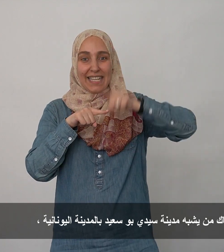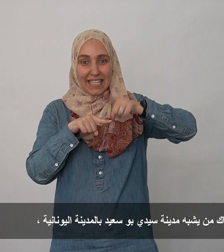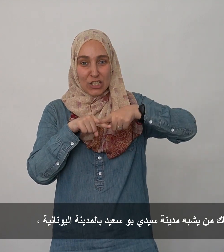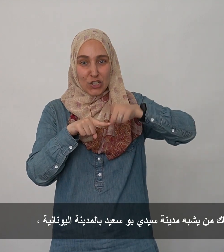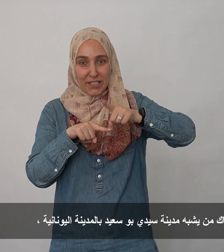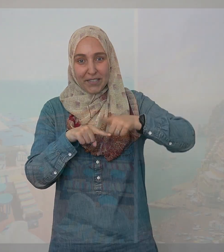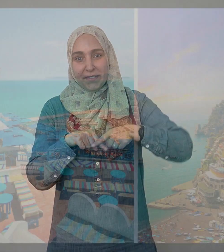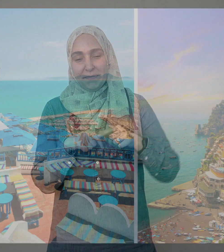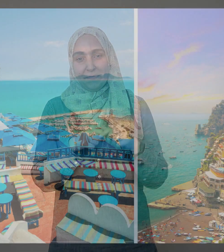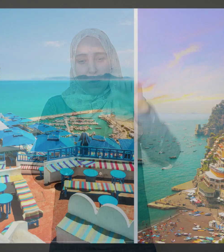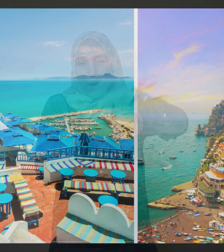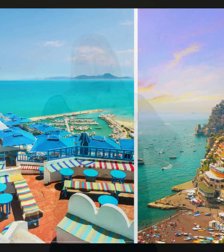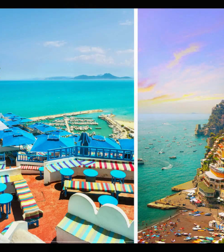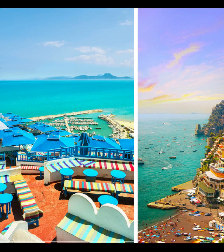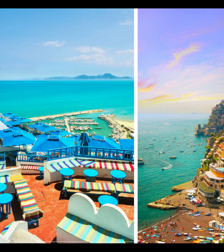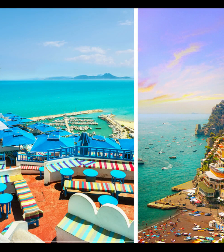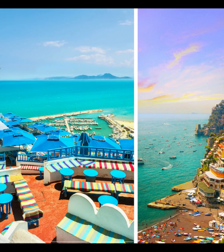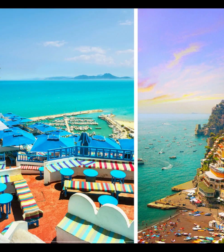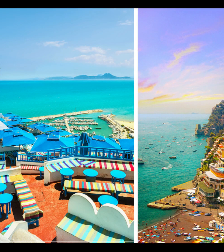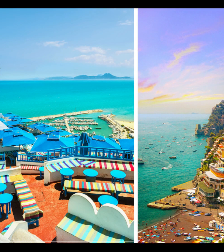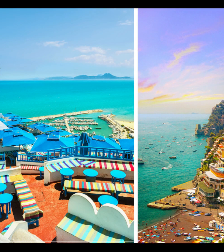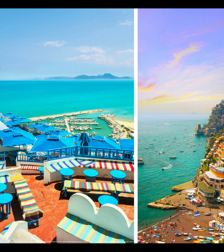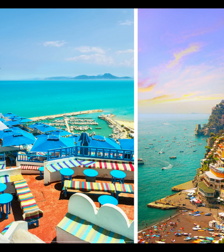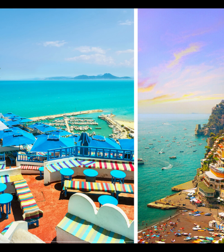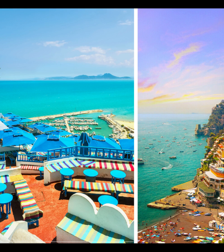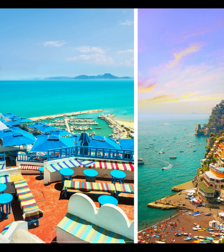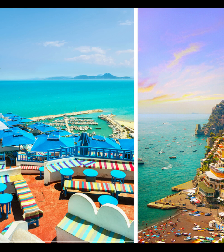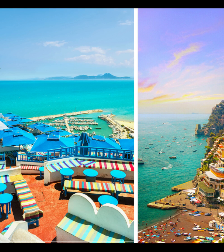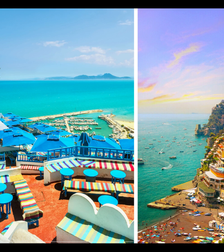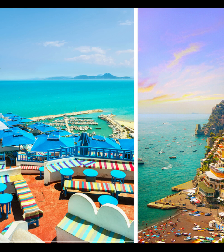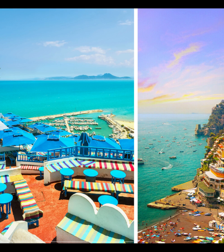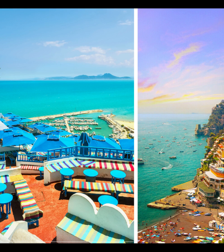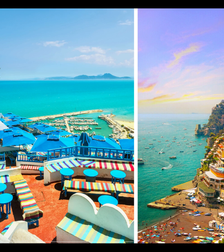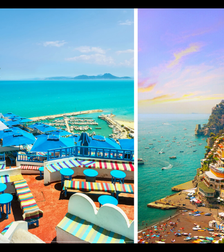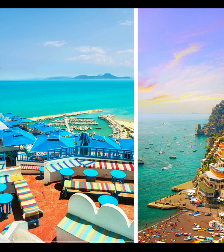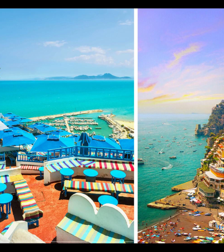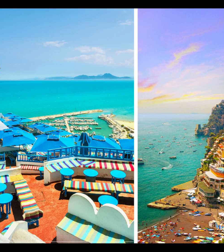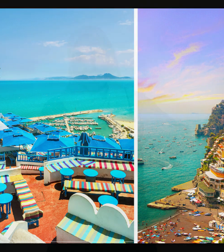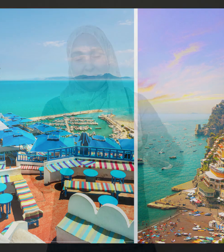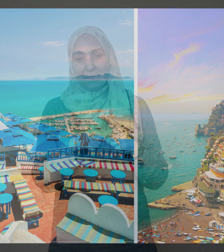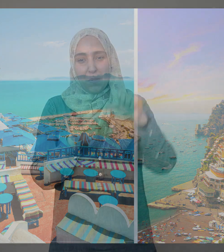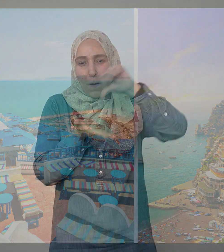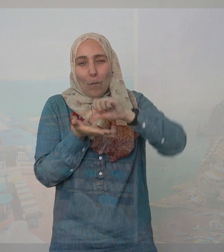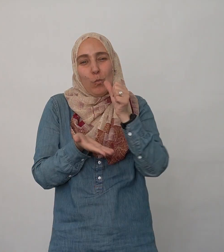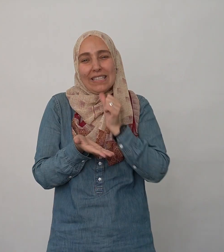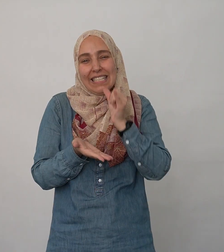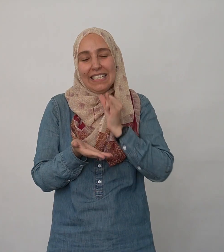اليونانية وهي من أجمل الوجهات